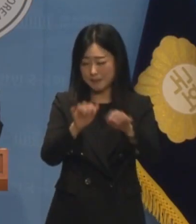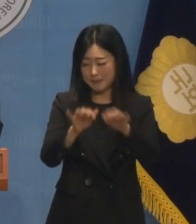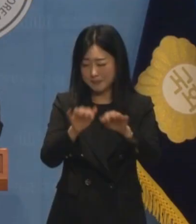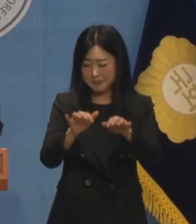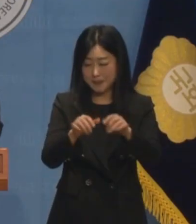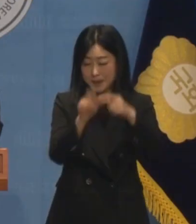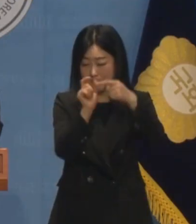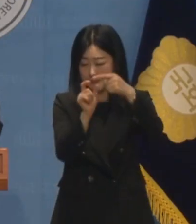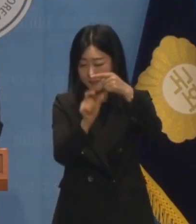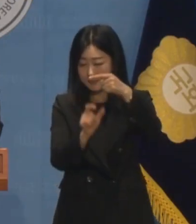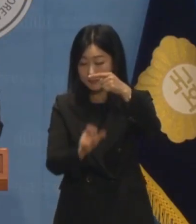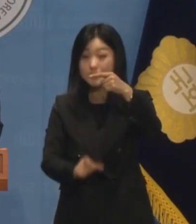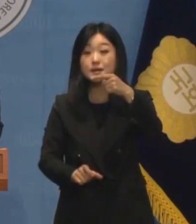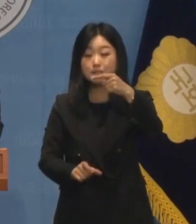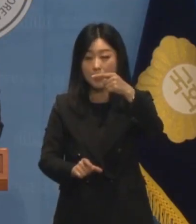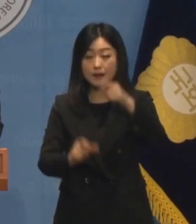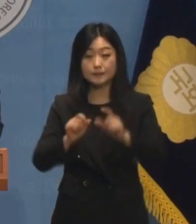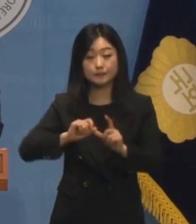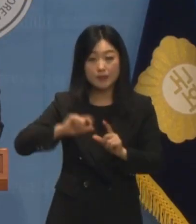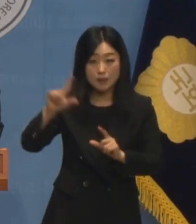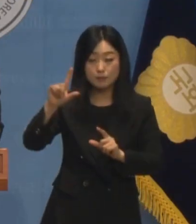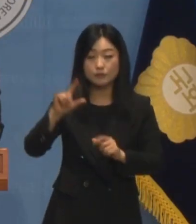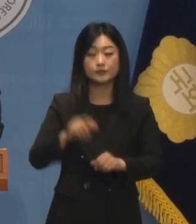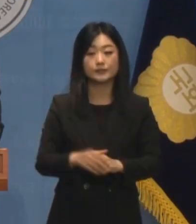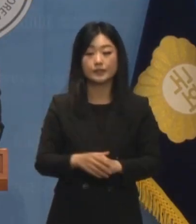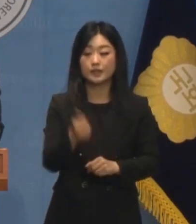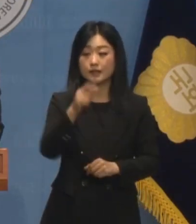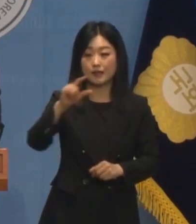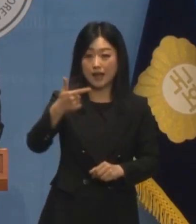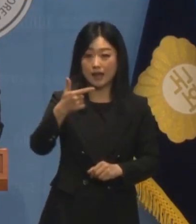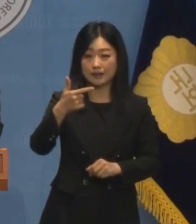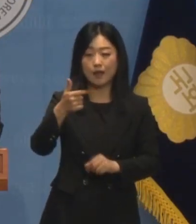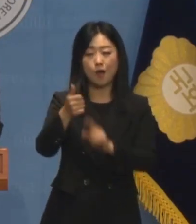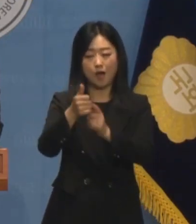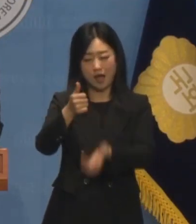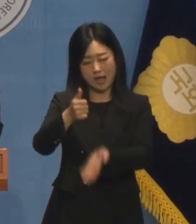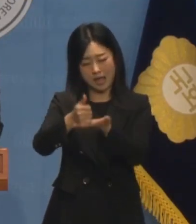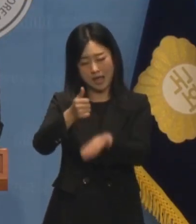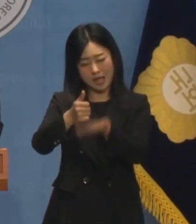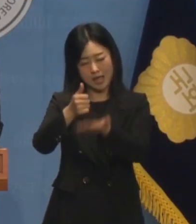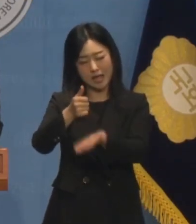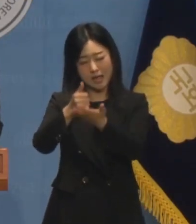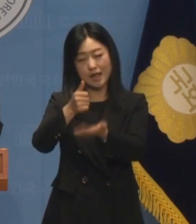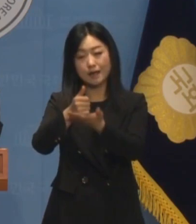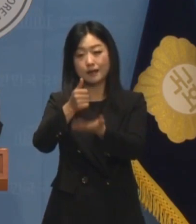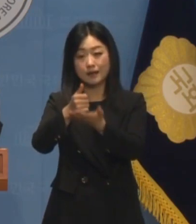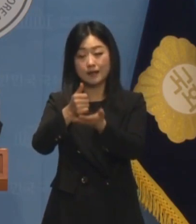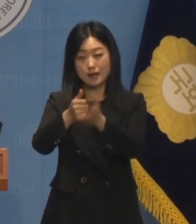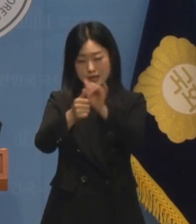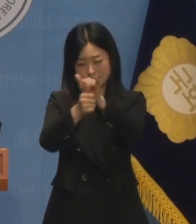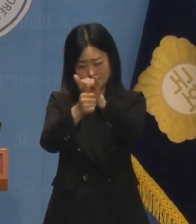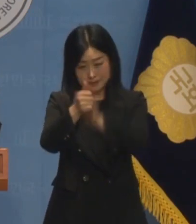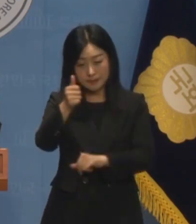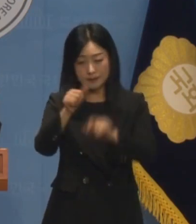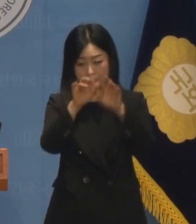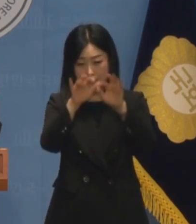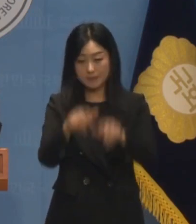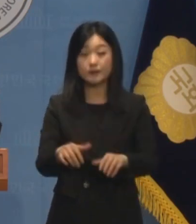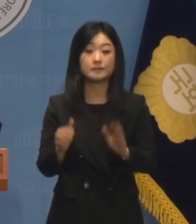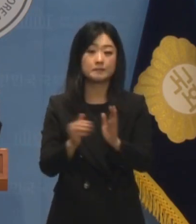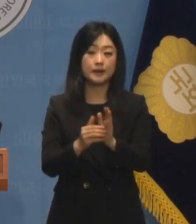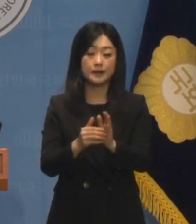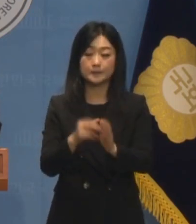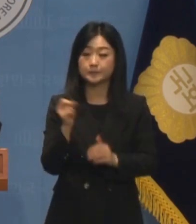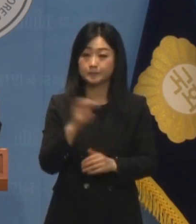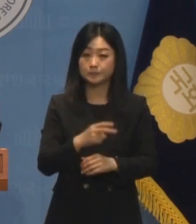내용은 대부분 한 대표를 옹호하는 데 집중됐습니다. 특히